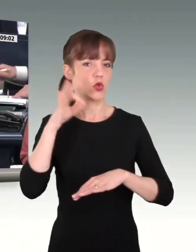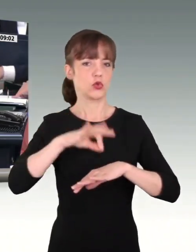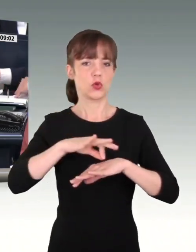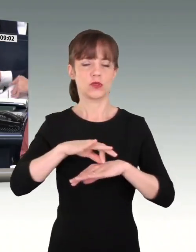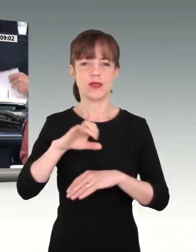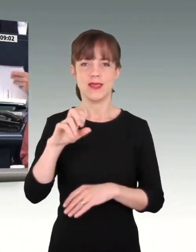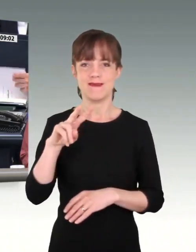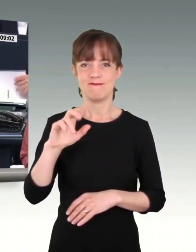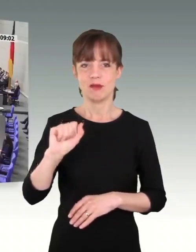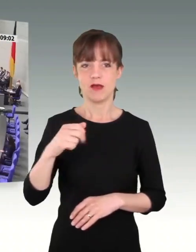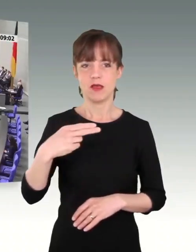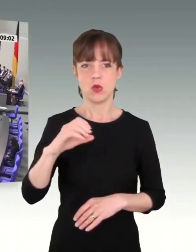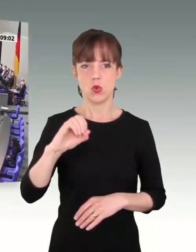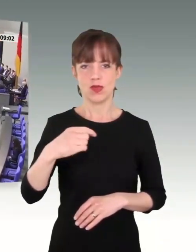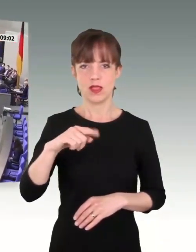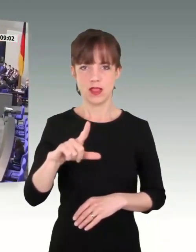Högl.